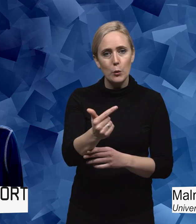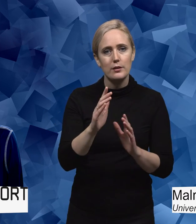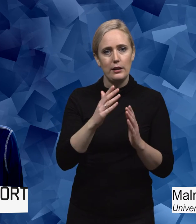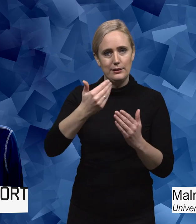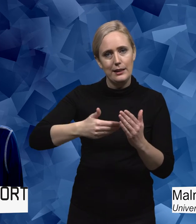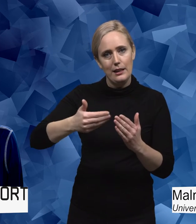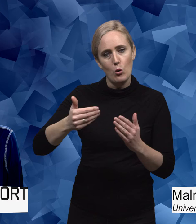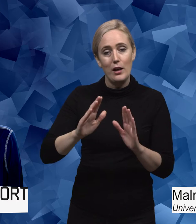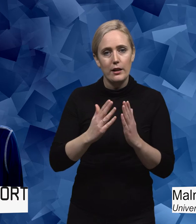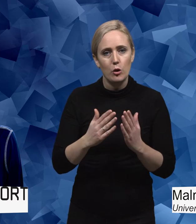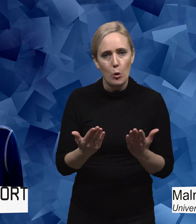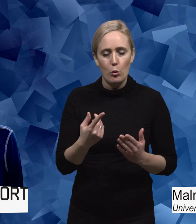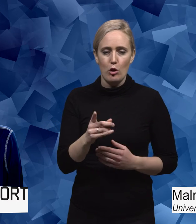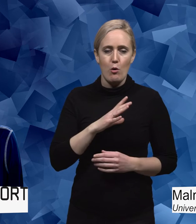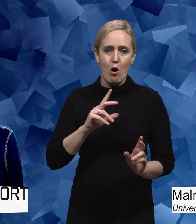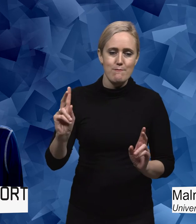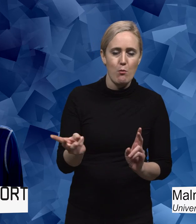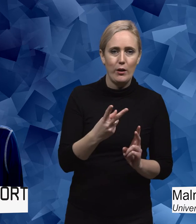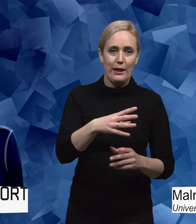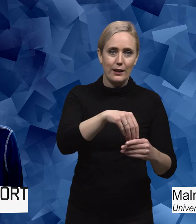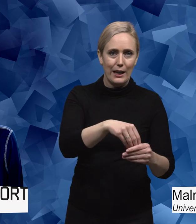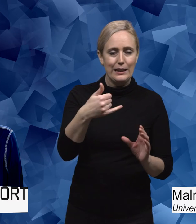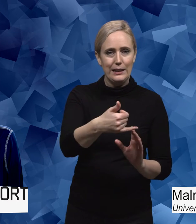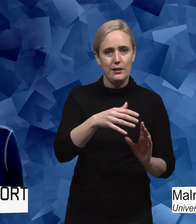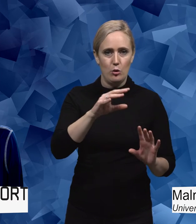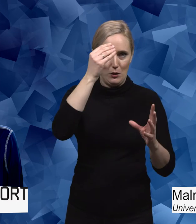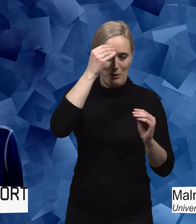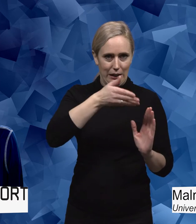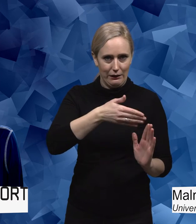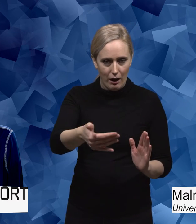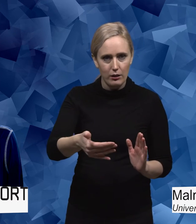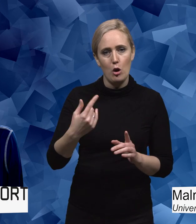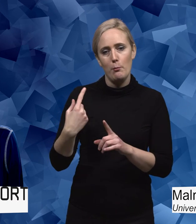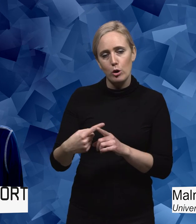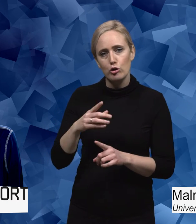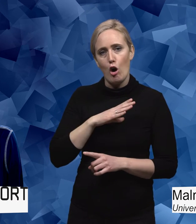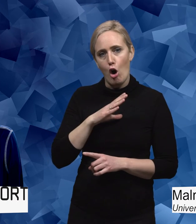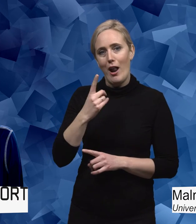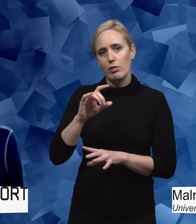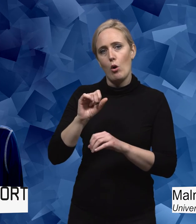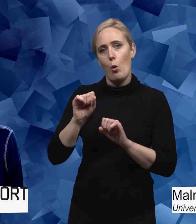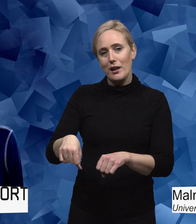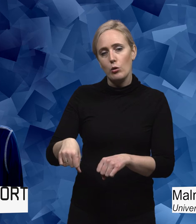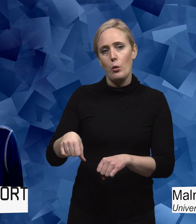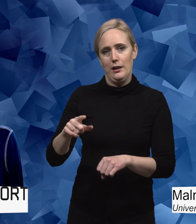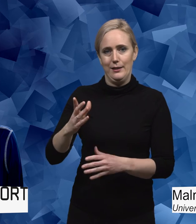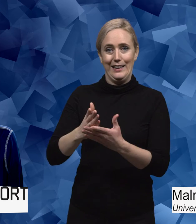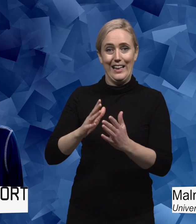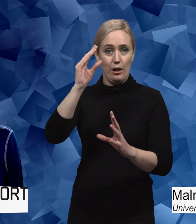blandningen, att man både har det integrerat under hela utbildningens gång och att man dessutom har en obligatorisk delkurs med en kunnig